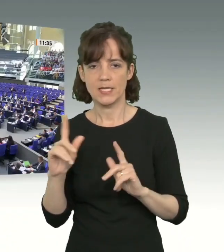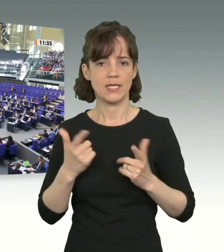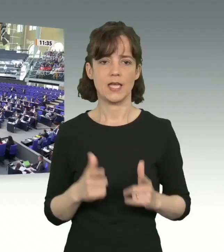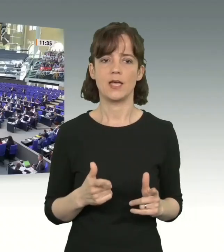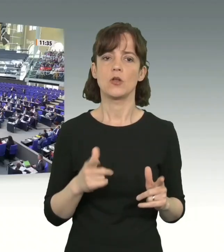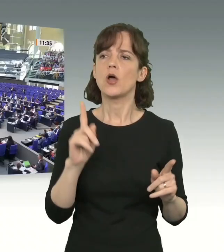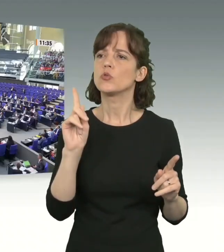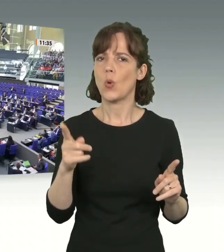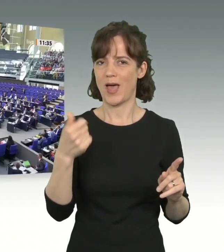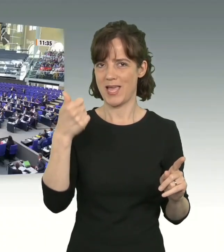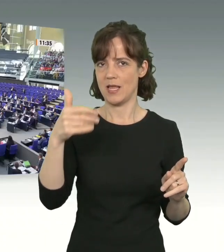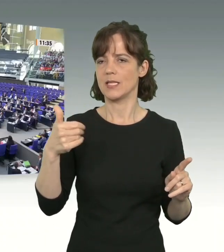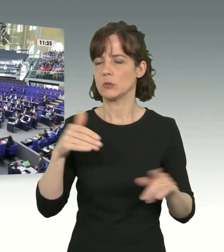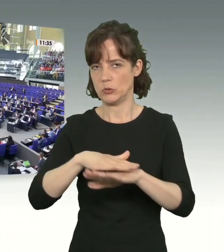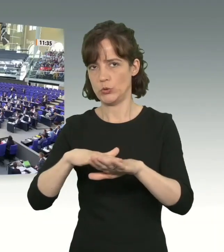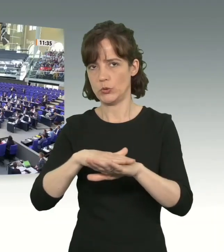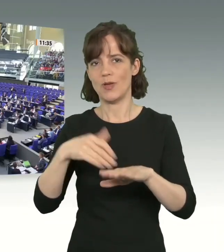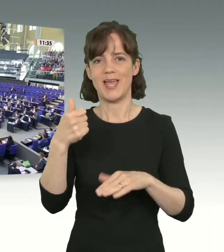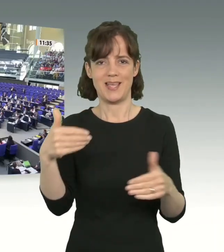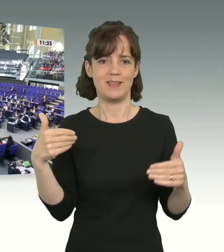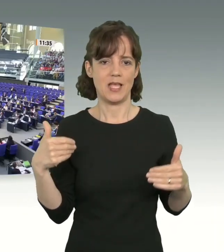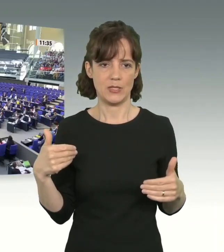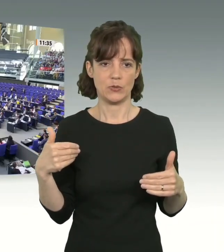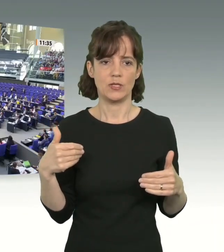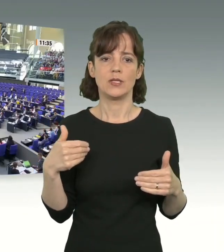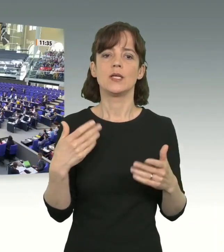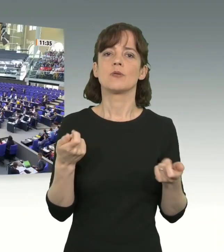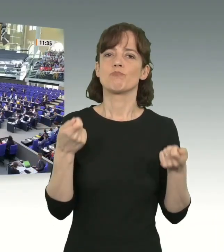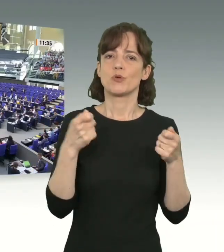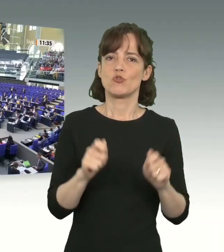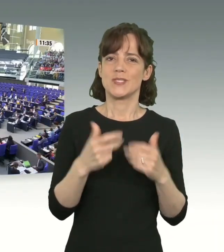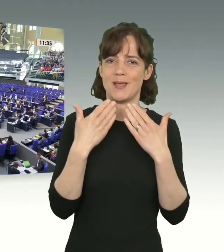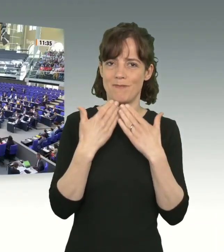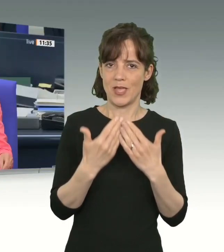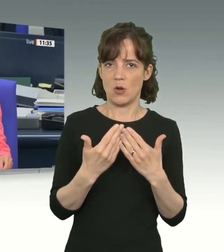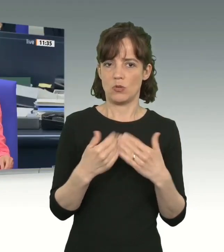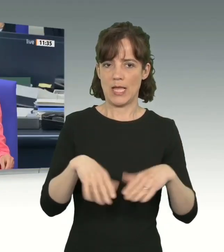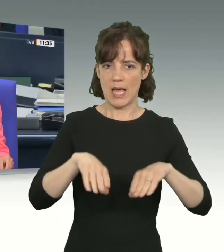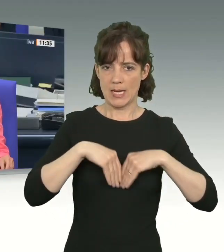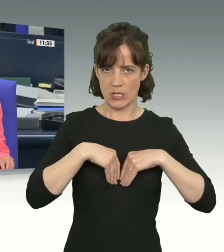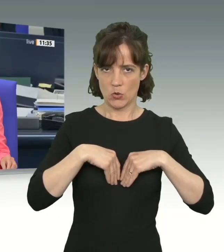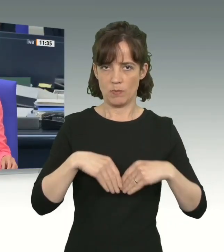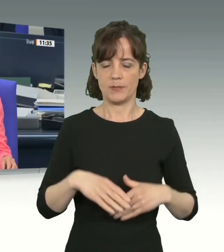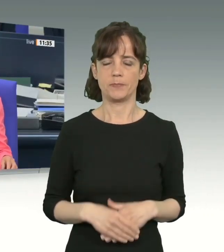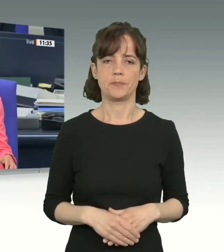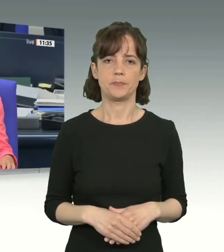Doch, eine Enthaltung? Entschuldigung. Eine Enthaltung? Die Beschlussempfehlung ist somit angenommen.